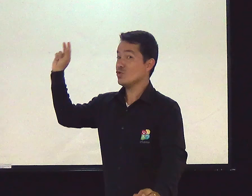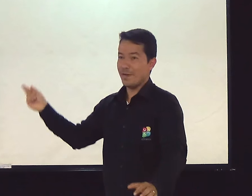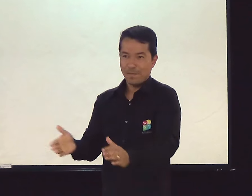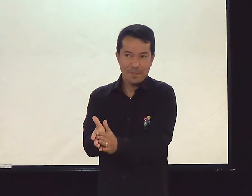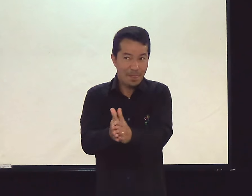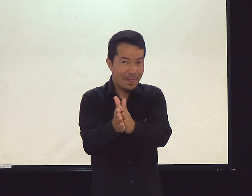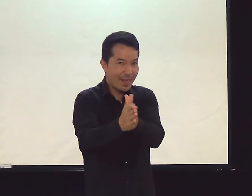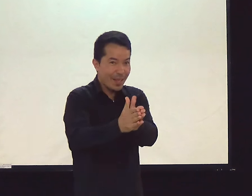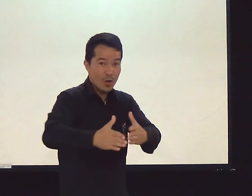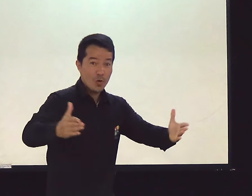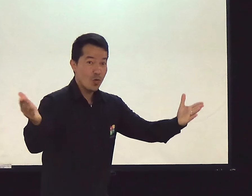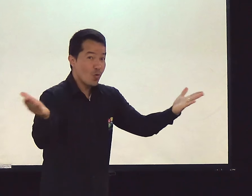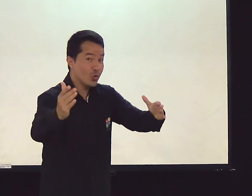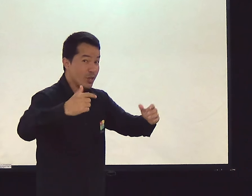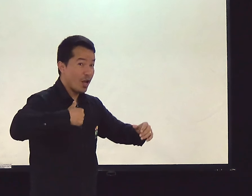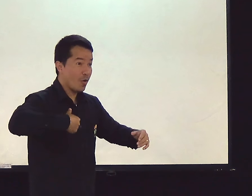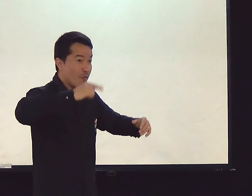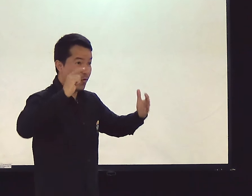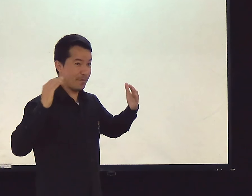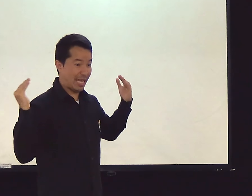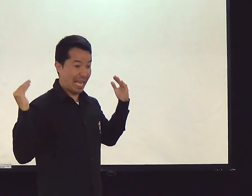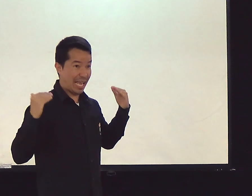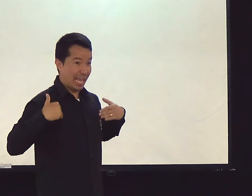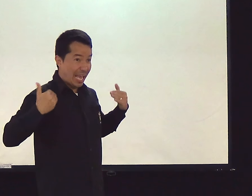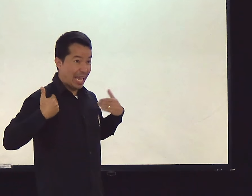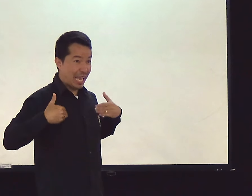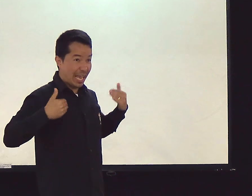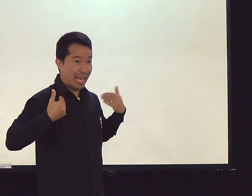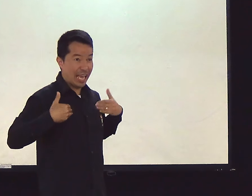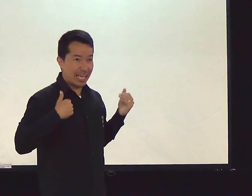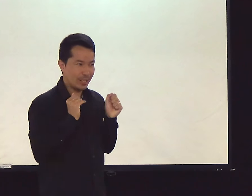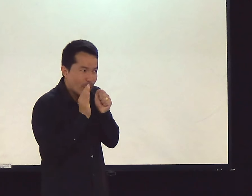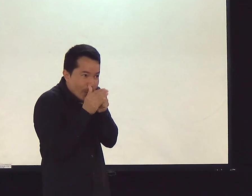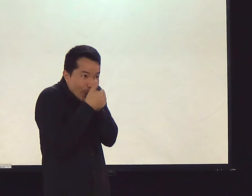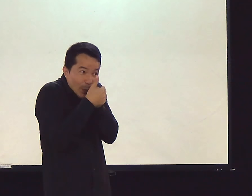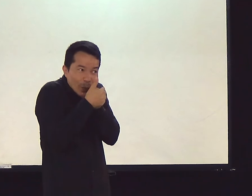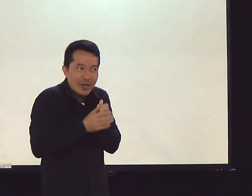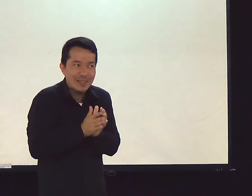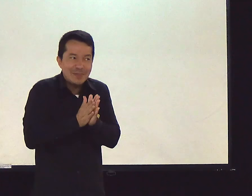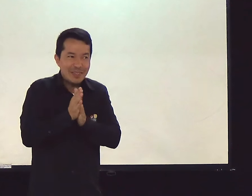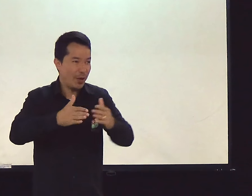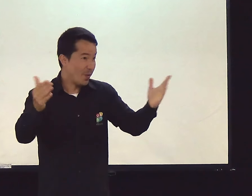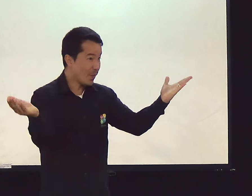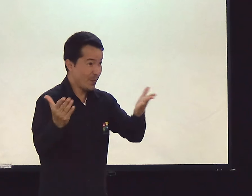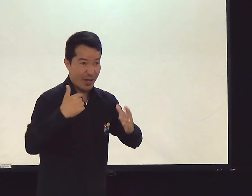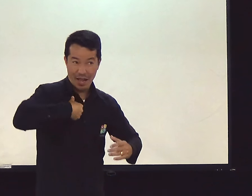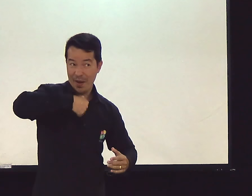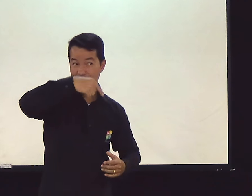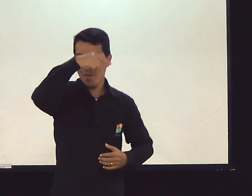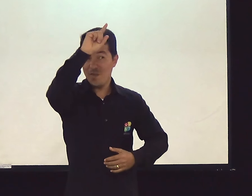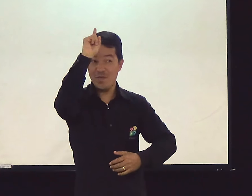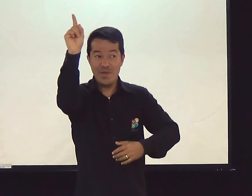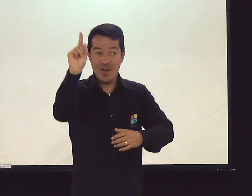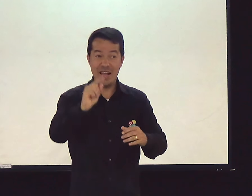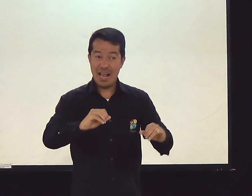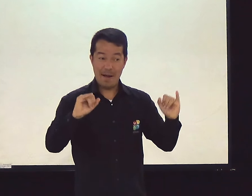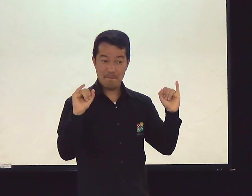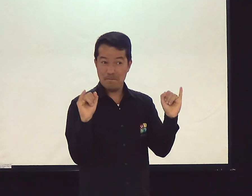Não, não. Eu vou fumar. Vou começar a fumar. Não. Eu vou... Não sei. Vou fazer uma coisa escondida.